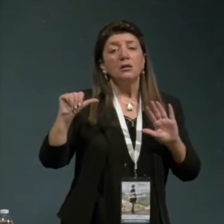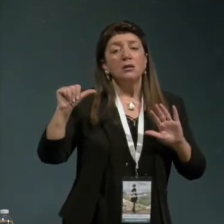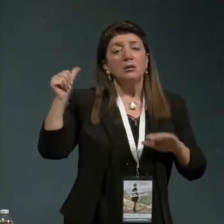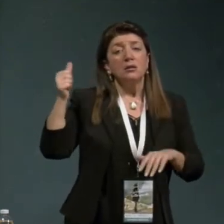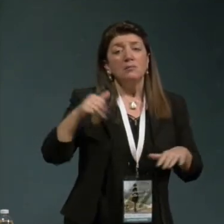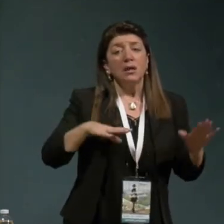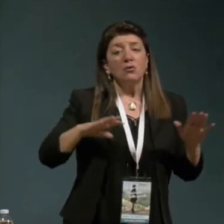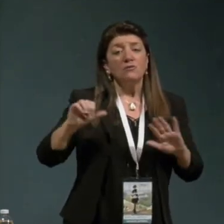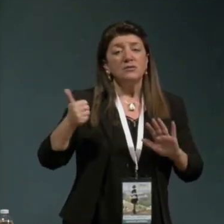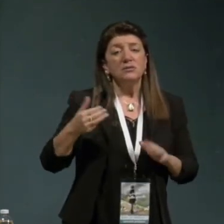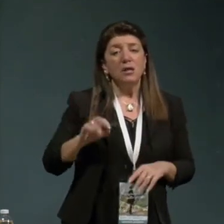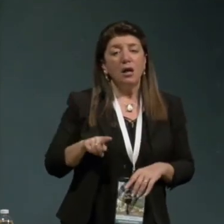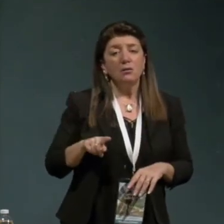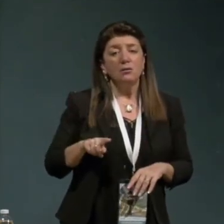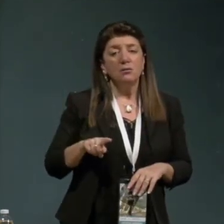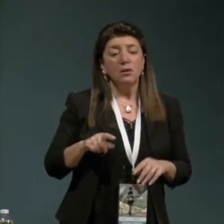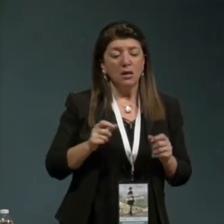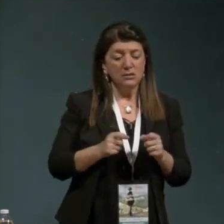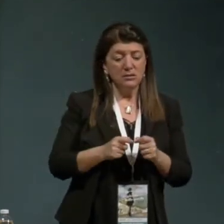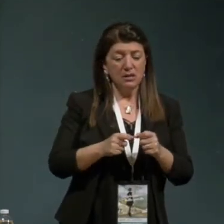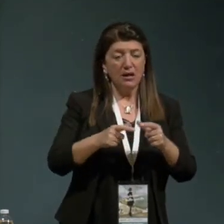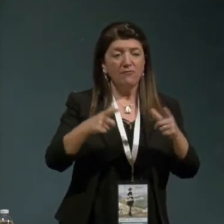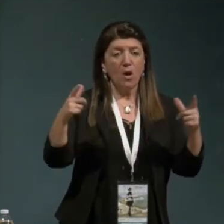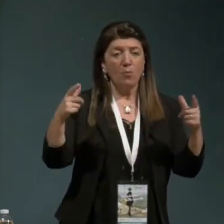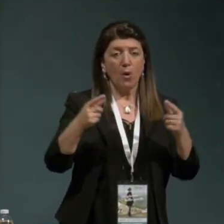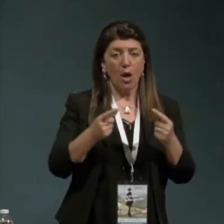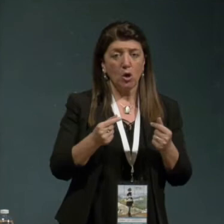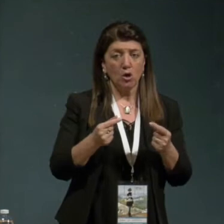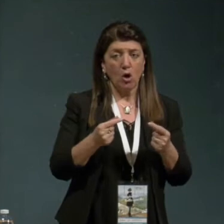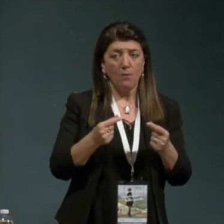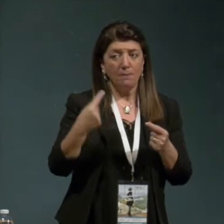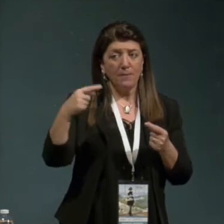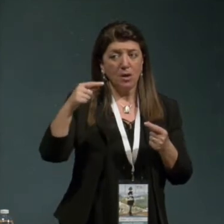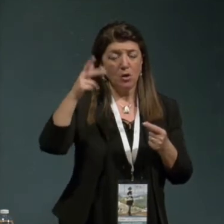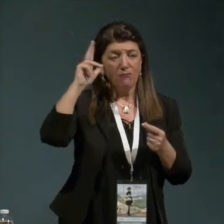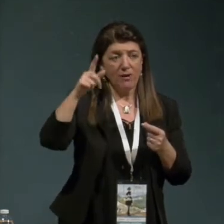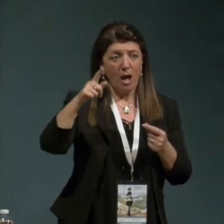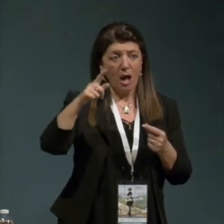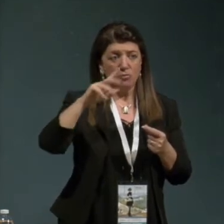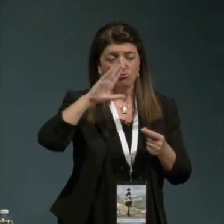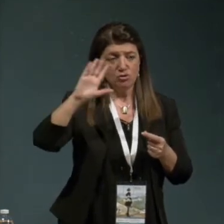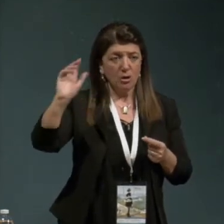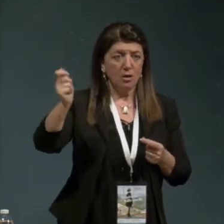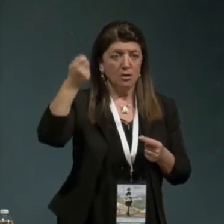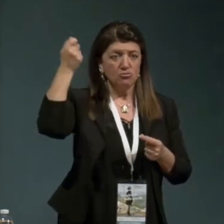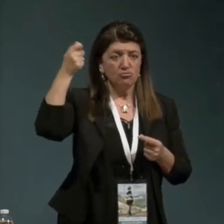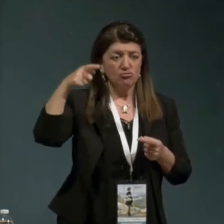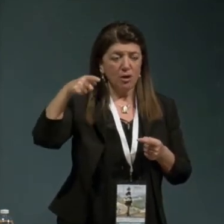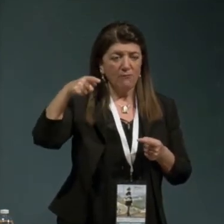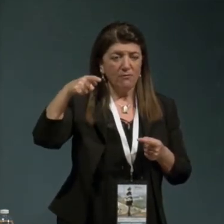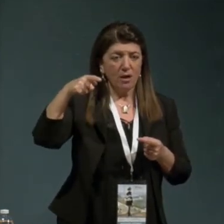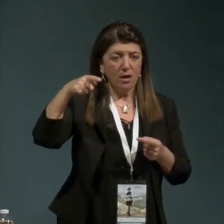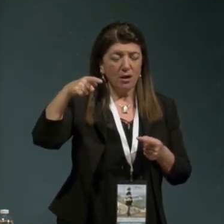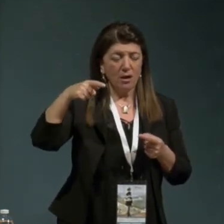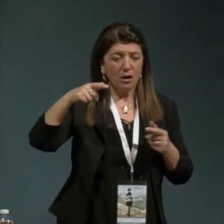che il sviluppo economico in Francia si diceva le 30 gloriose le 30 anni che